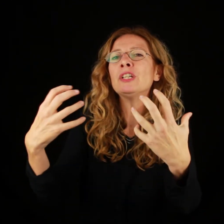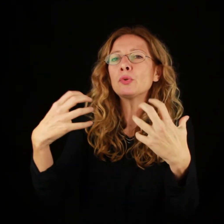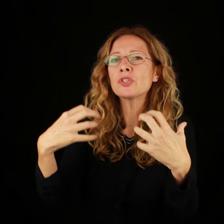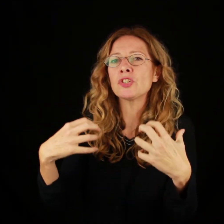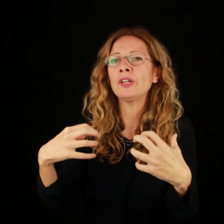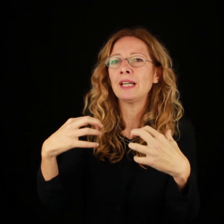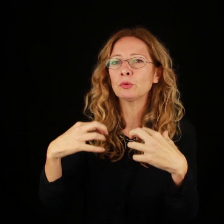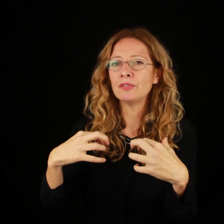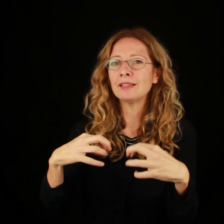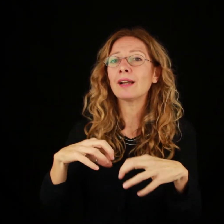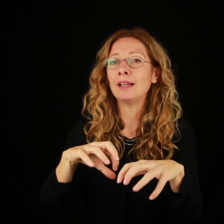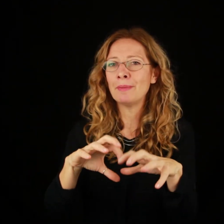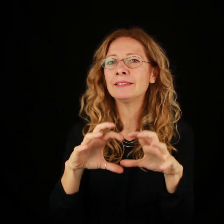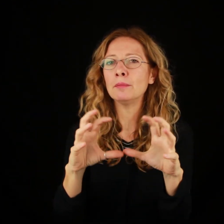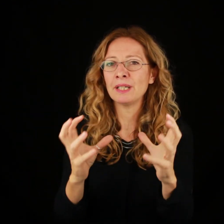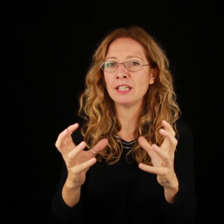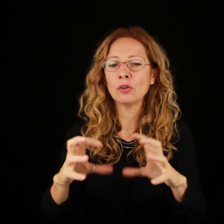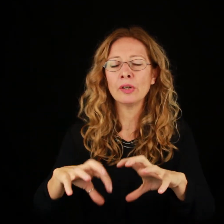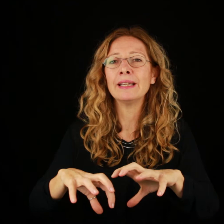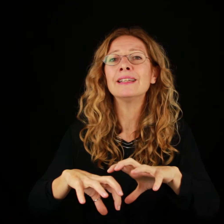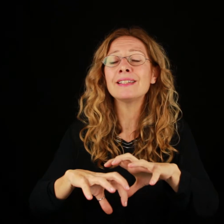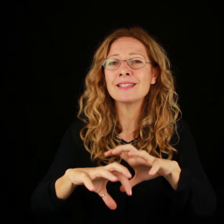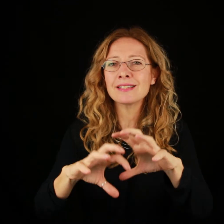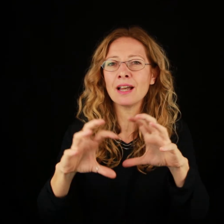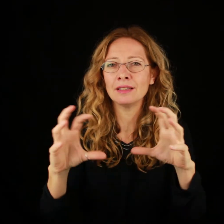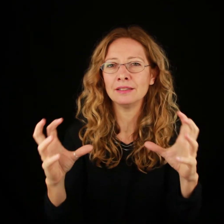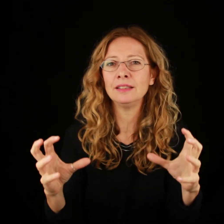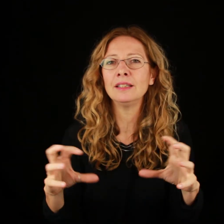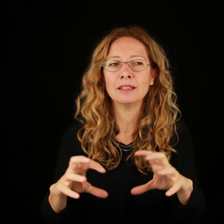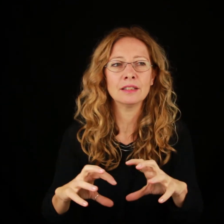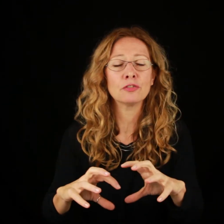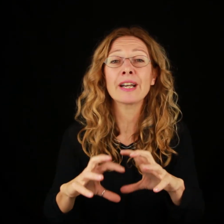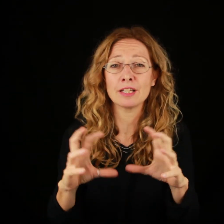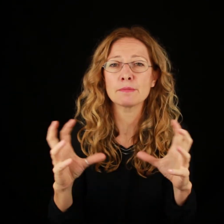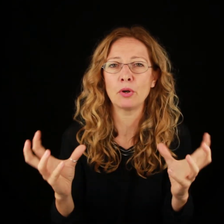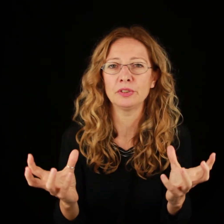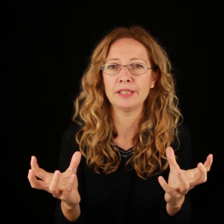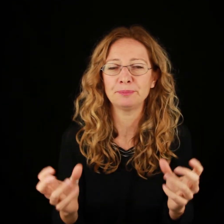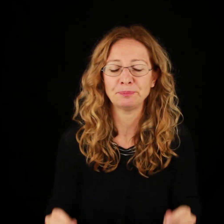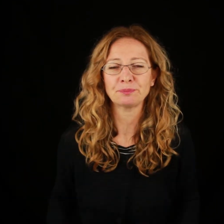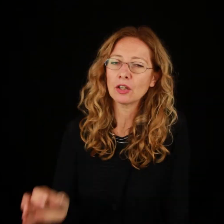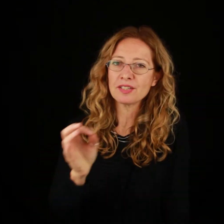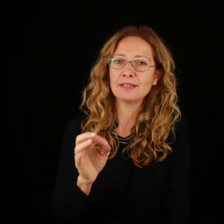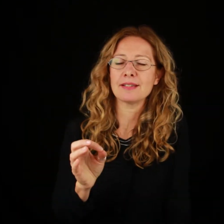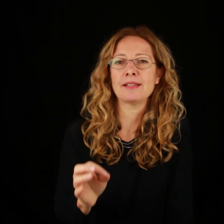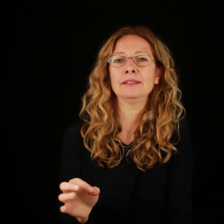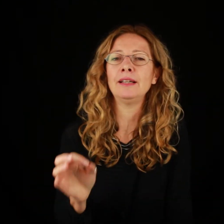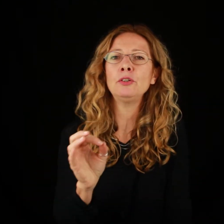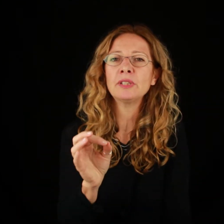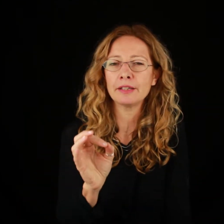'incursione nella tua vita che la mette in pericolo e rischia di farla esplodere. La cosa interessante è notare